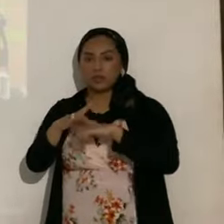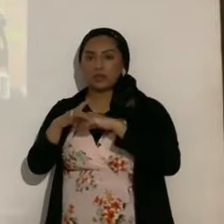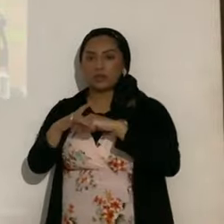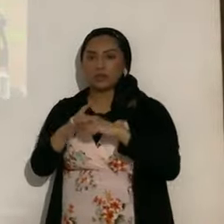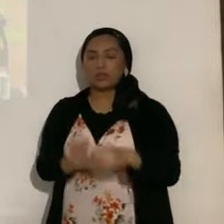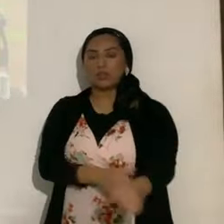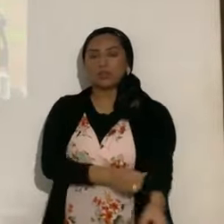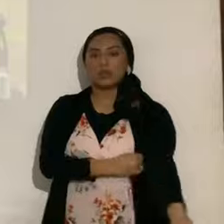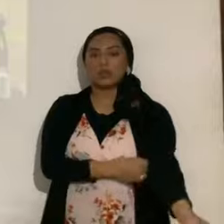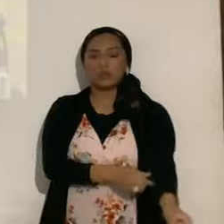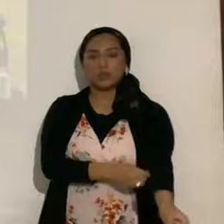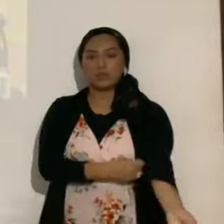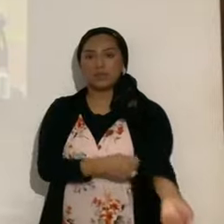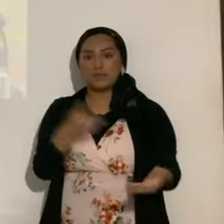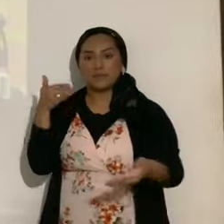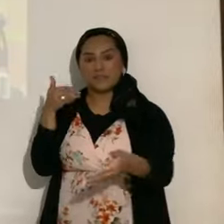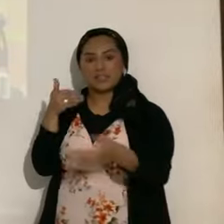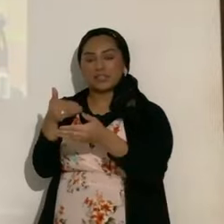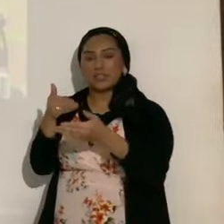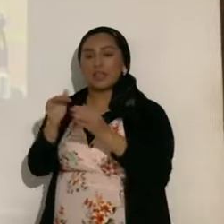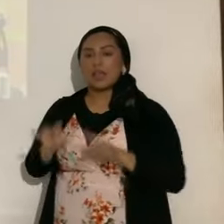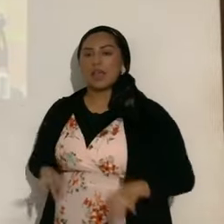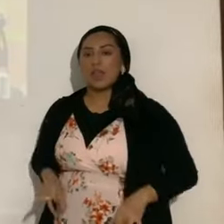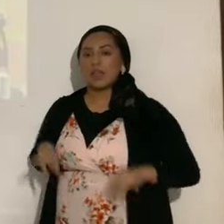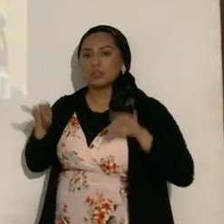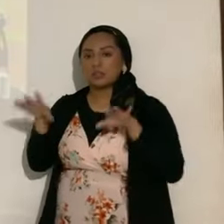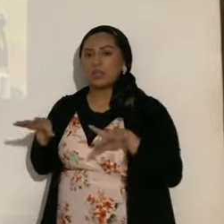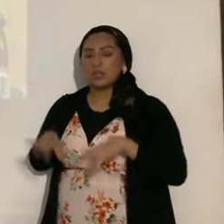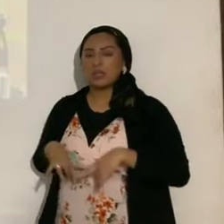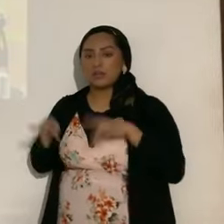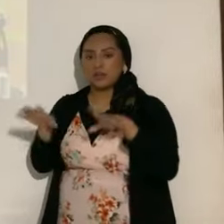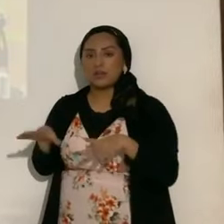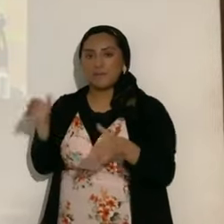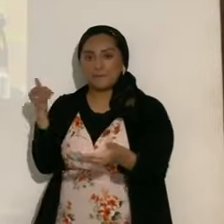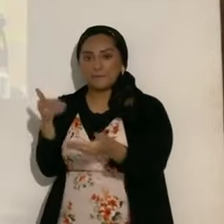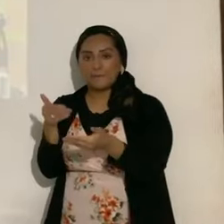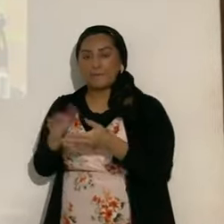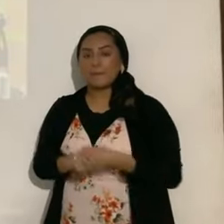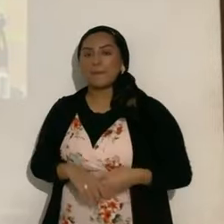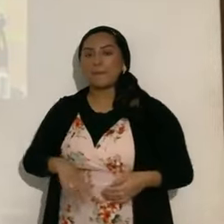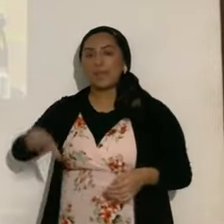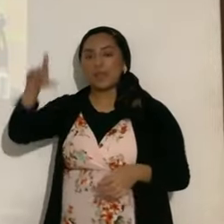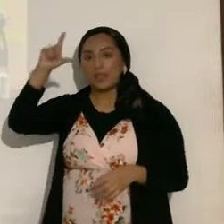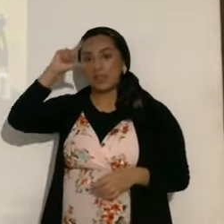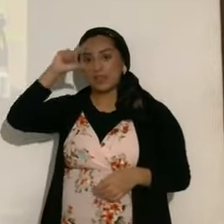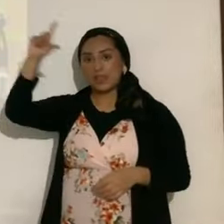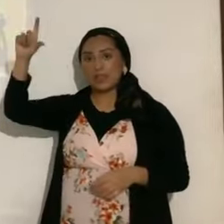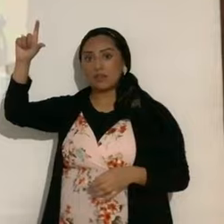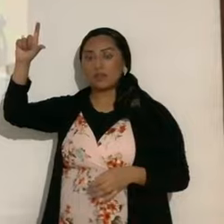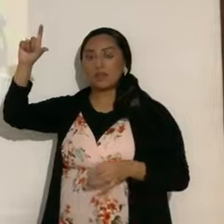cerca de las costas de Australia, bueno, ya vimos que en Australia en sí, la luna oscurecerá la luz del sol,